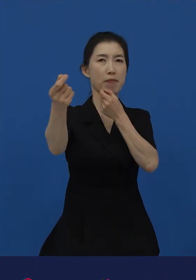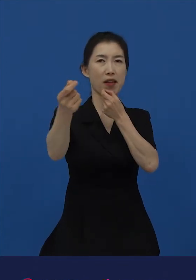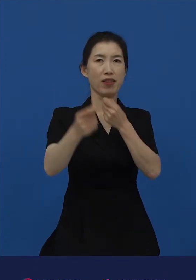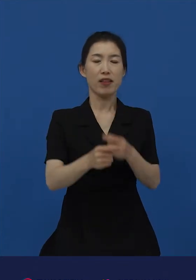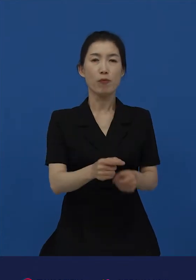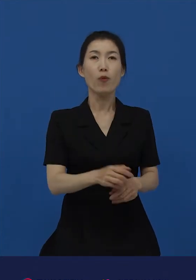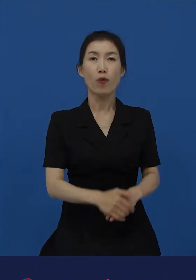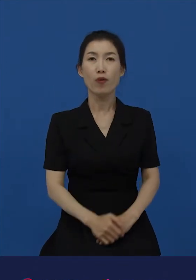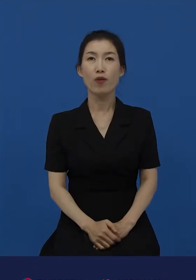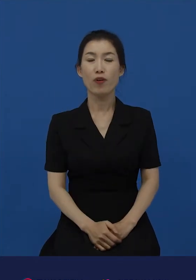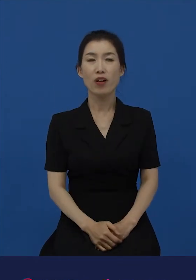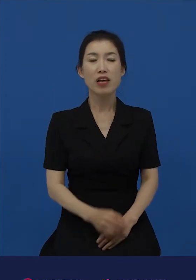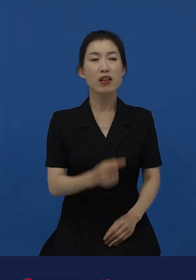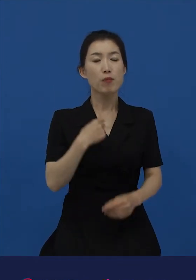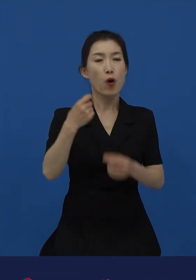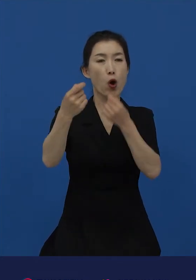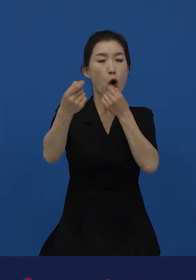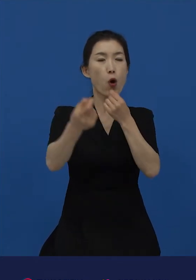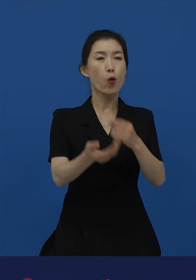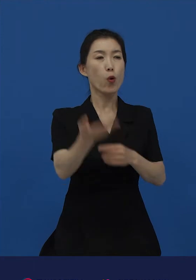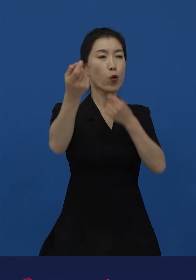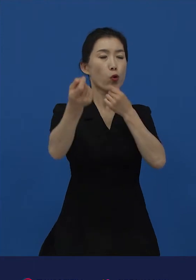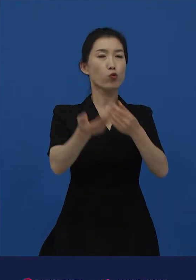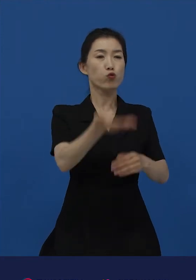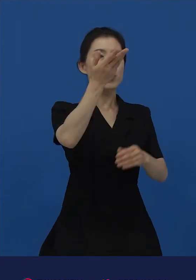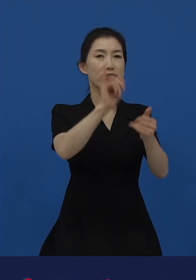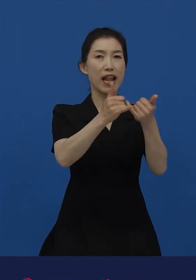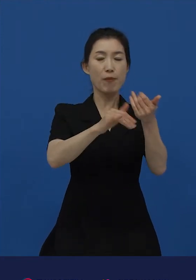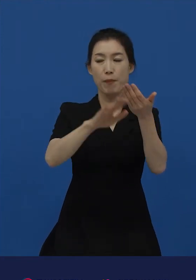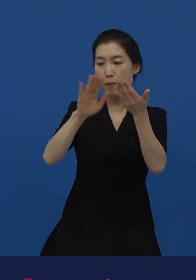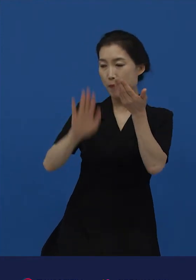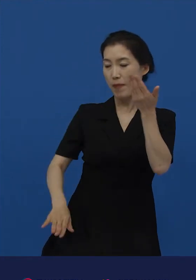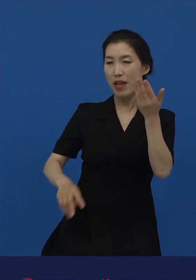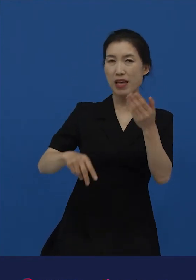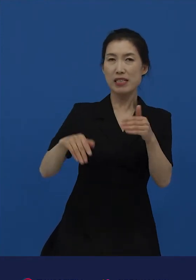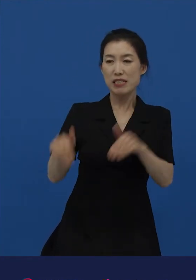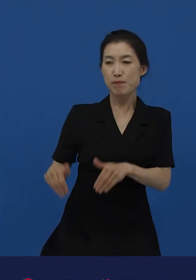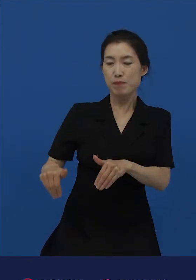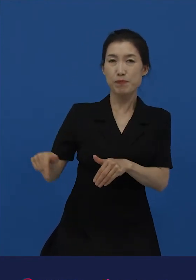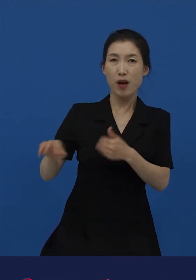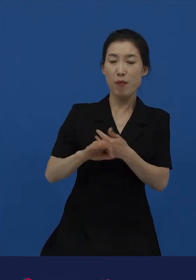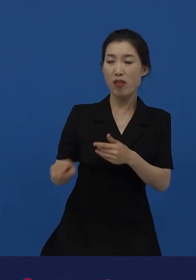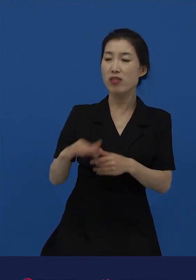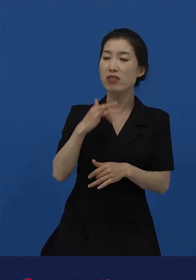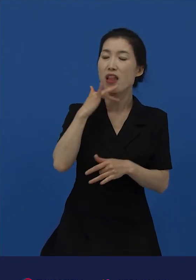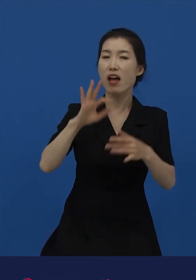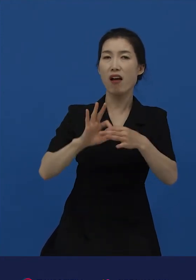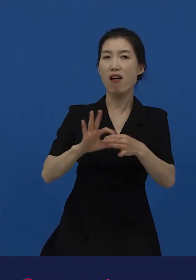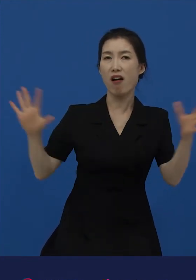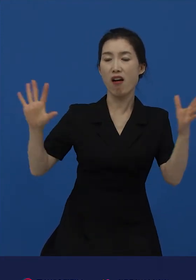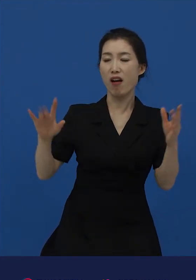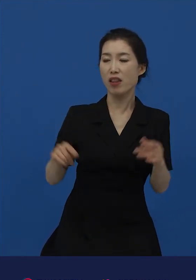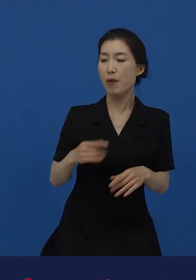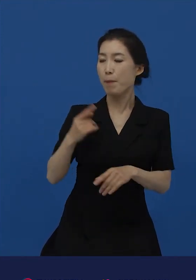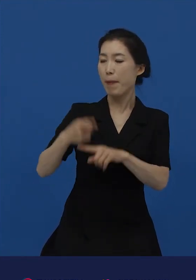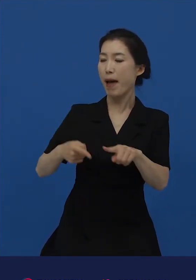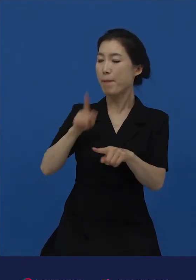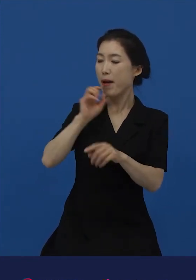신분이 높은 사람은 신분이 낮은 사람에게 나이와 무관하게 반말을 쓰고 존댓말을 들었습니다.